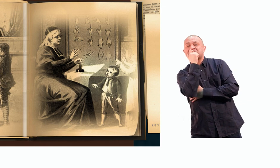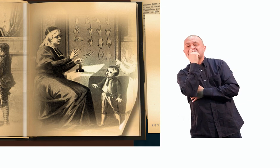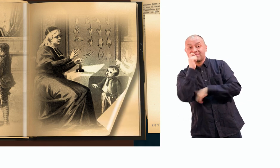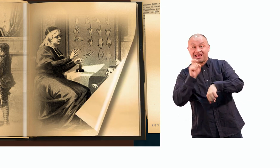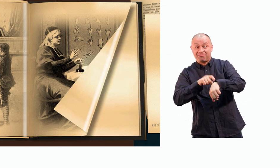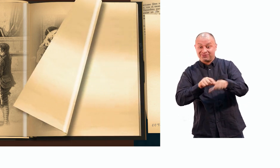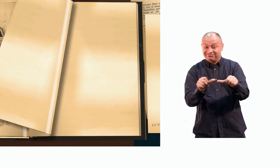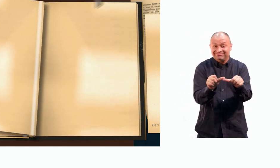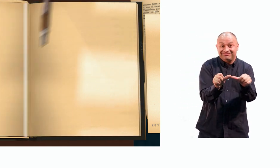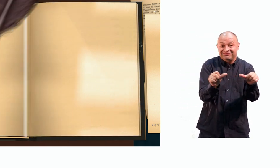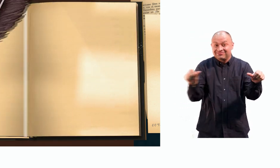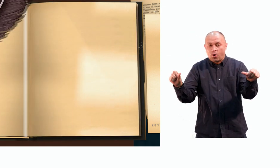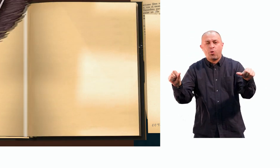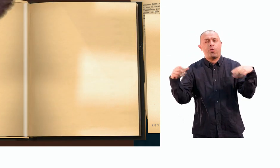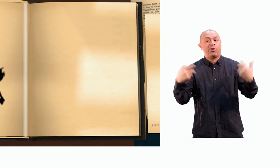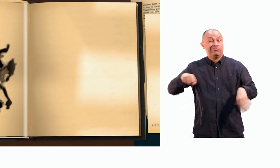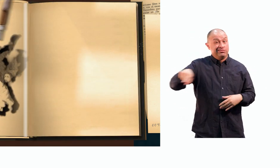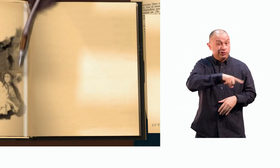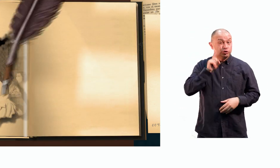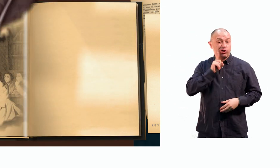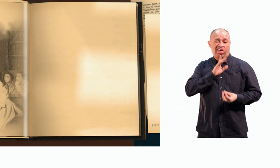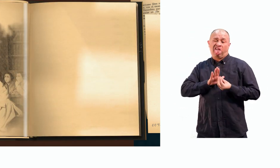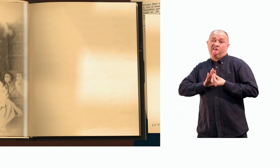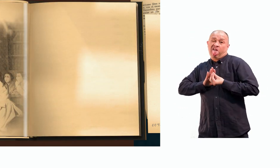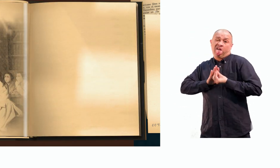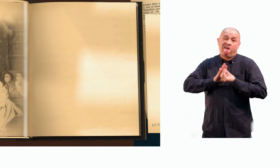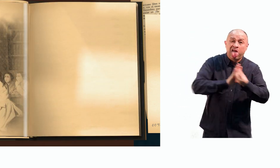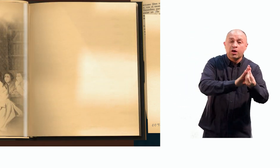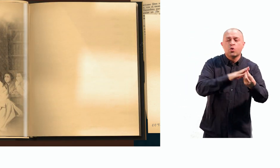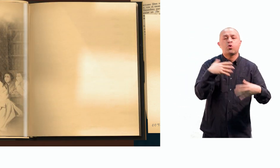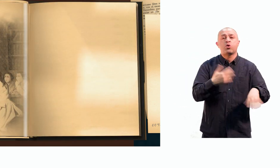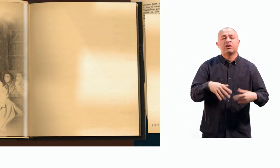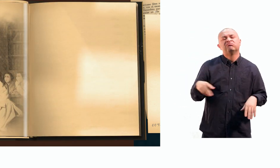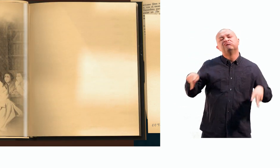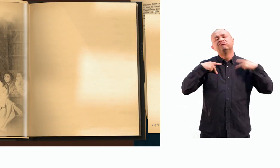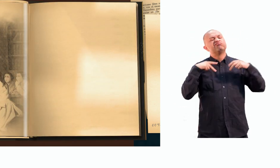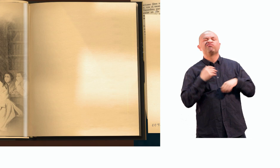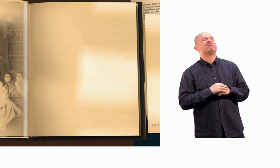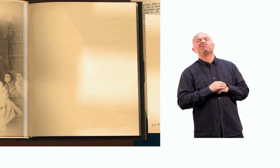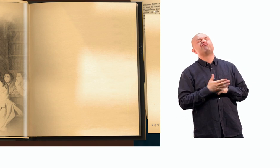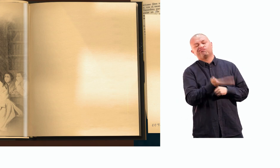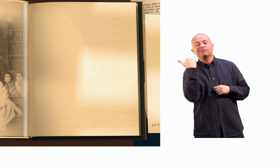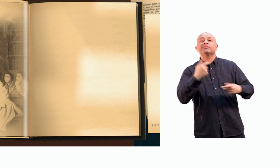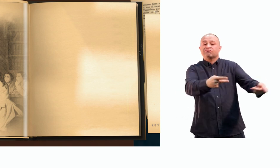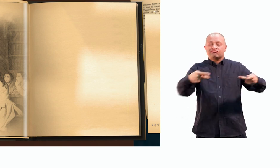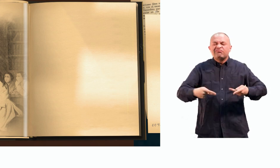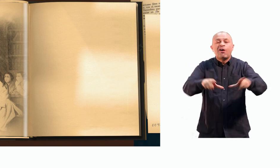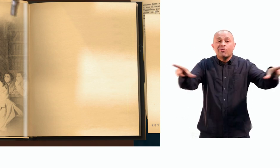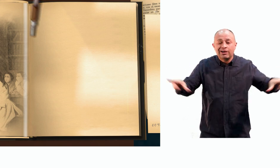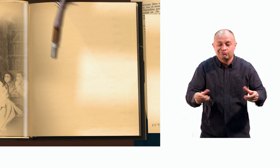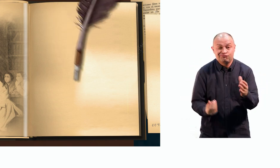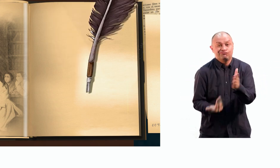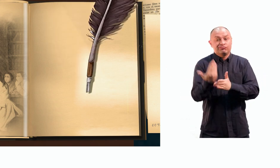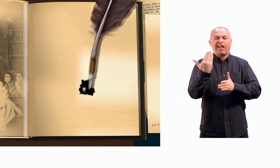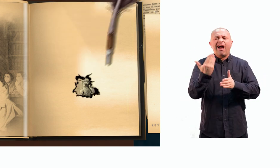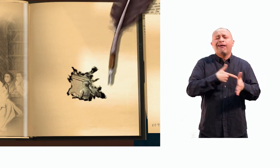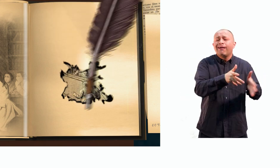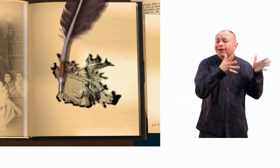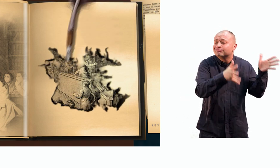observar el panorama excluyente de la época hacia las personas sordas, Lepé crea un refugio para la enseñanza a